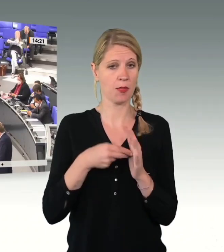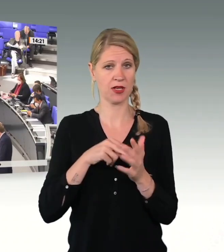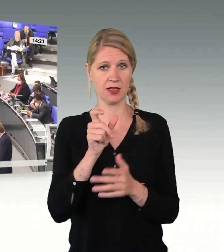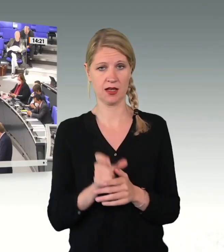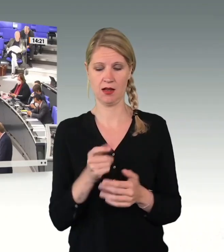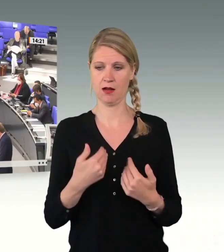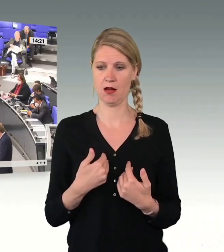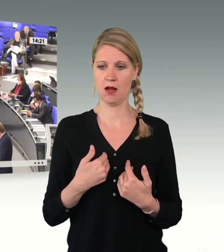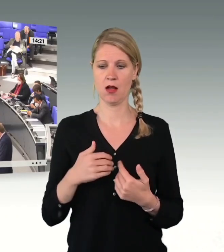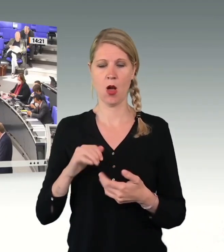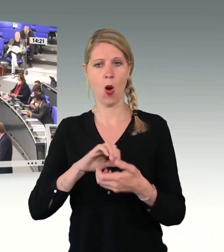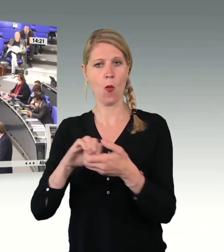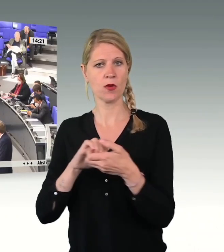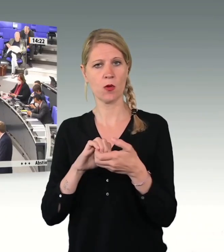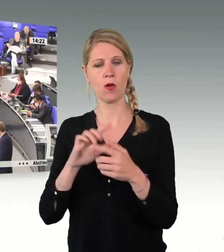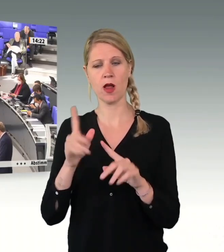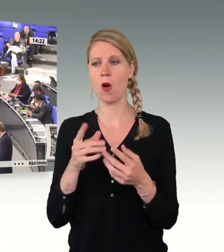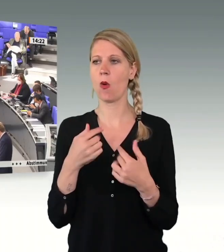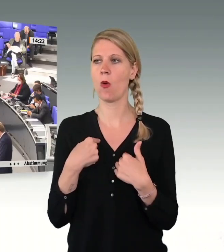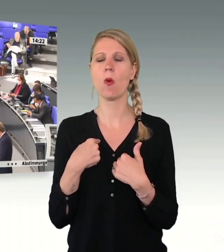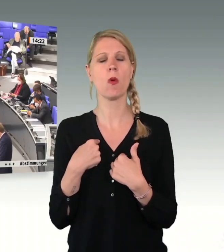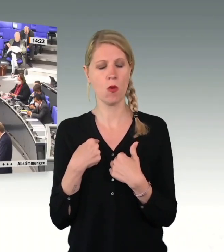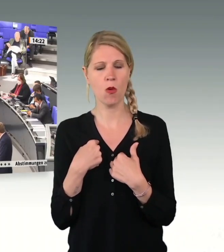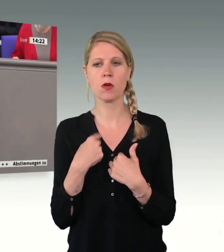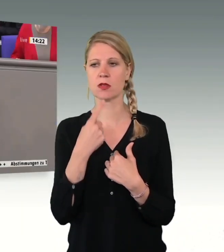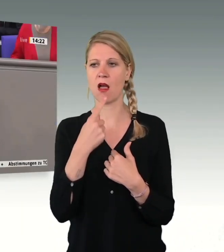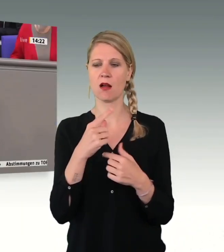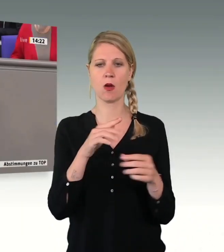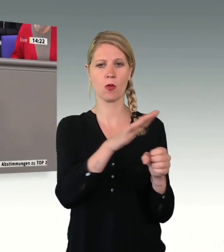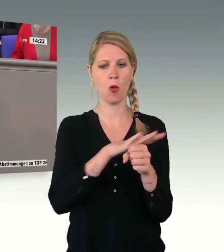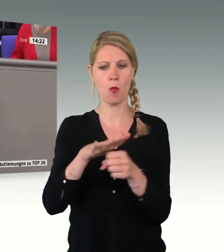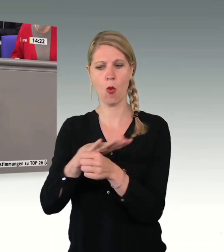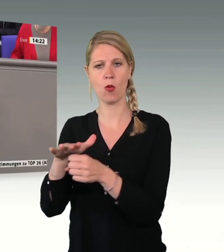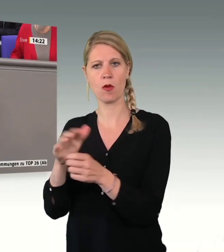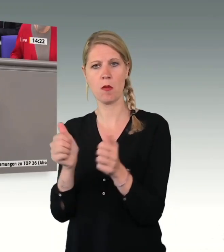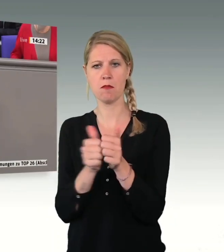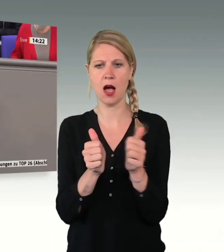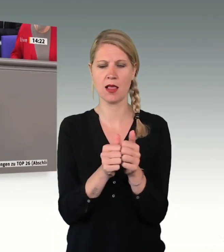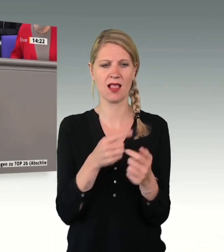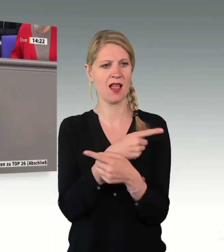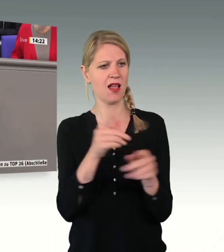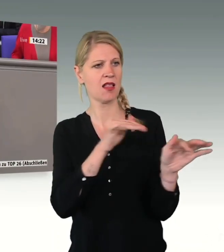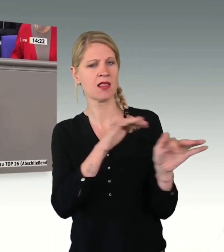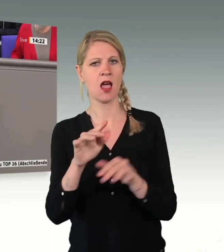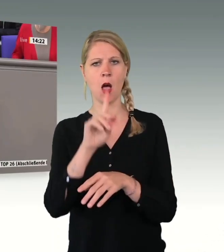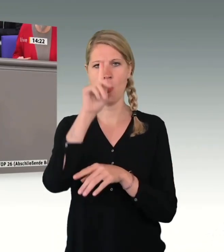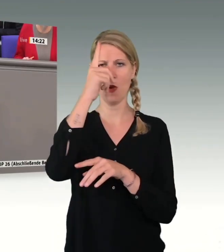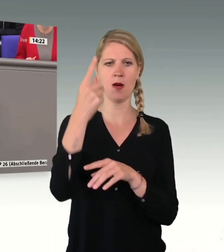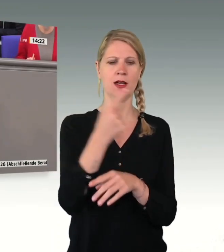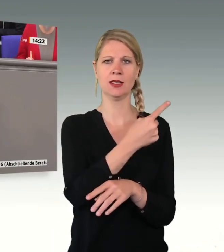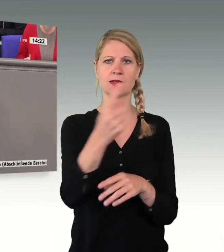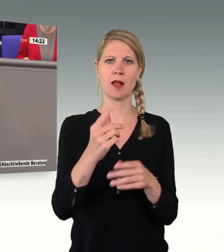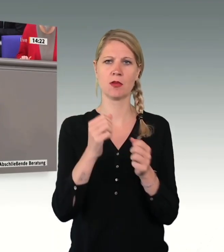als Union in der Frage der Asylpolitik auch als Partner der Kommunen, als Partner der engagierten Bürgermeisterinnen und Bürgermeister. Und